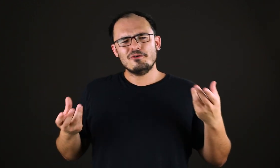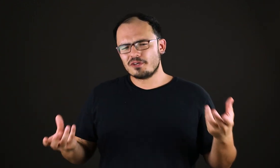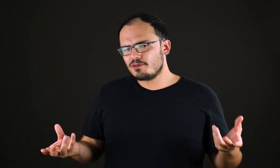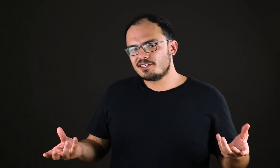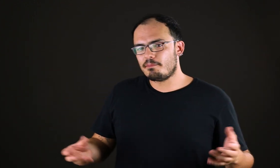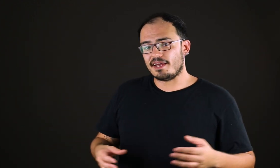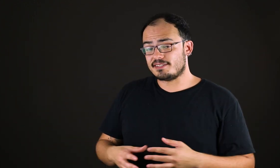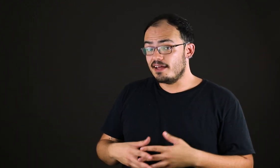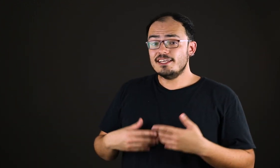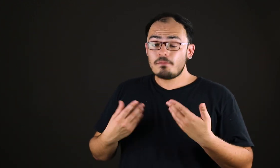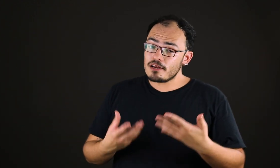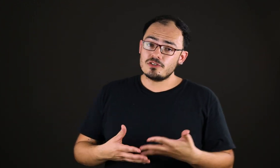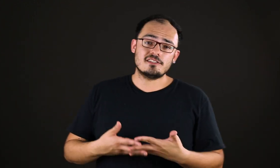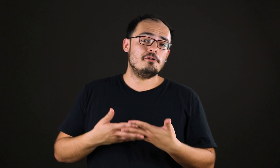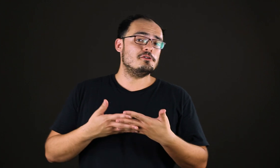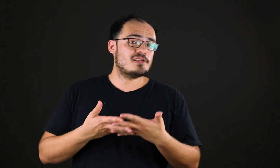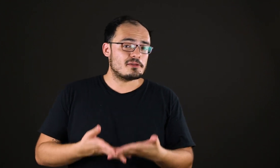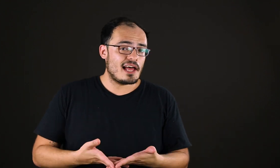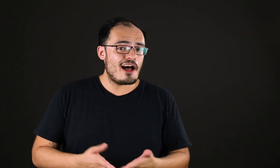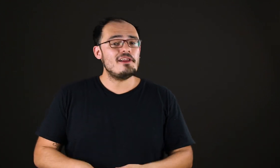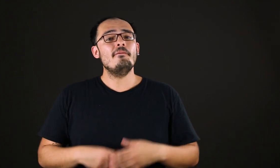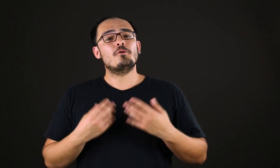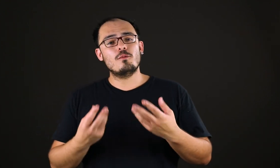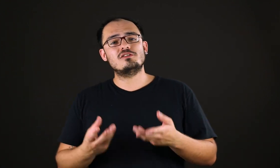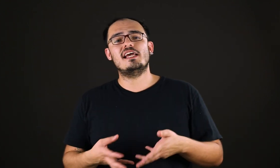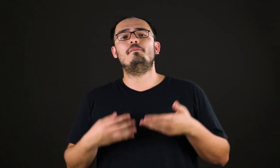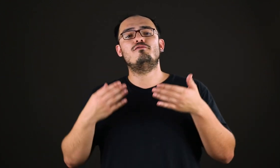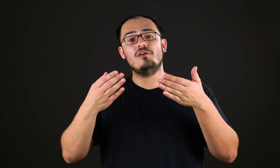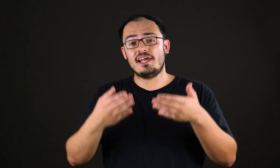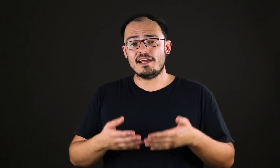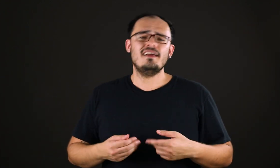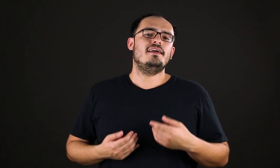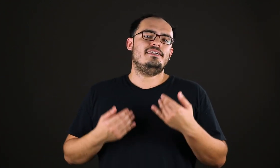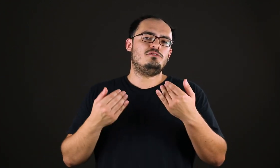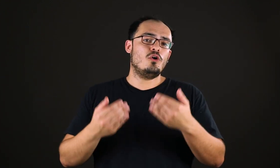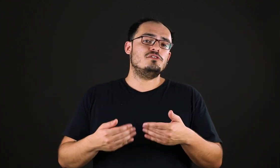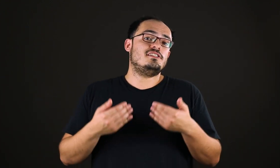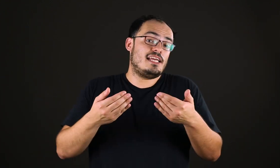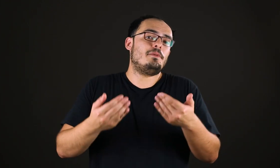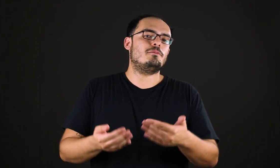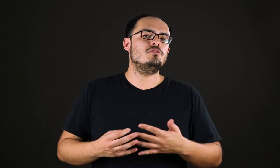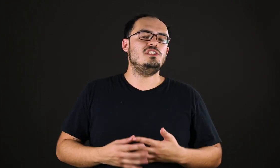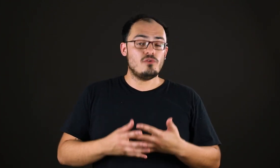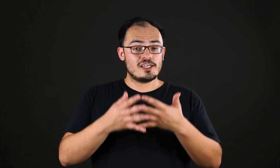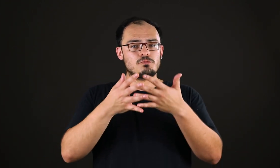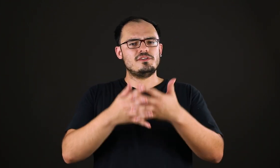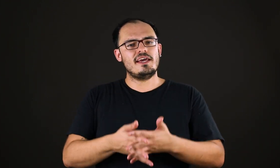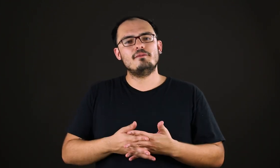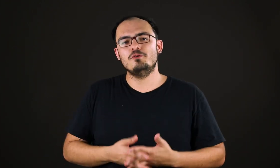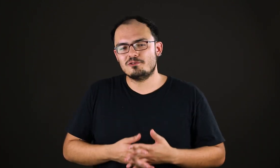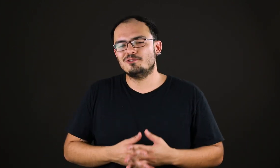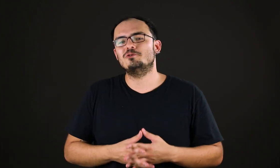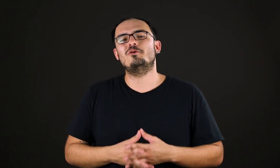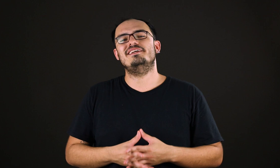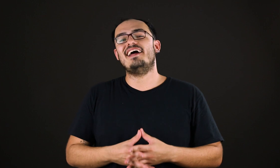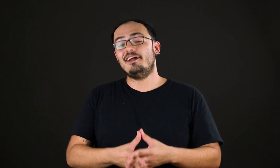O que você pensa? Espero que vocês tenham gostado da aula. como sempre vou ler e sempre que possível responder a muitos dos seus comentários.